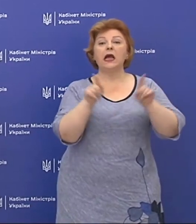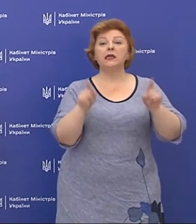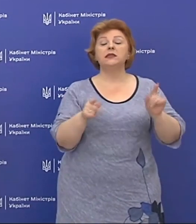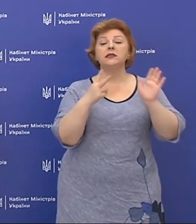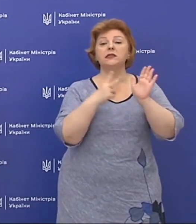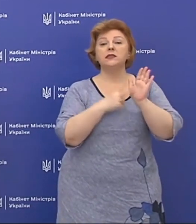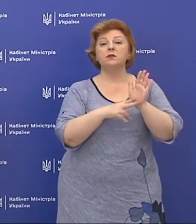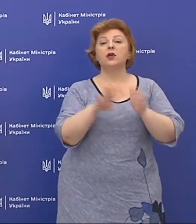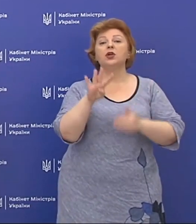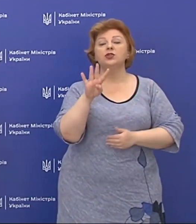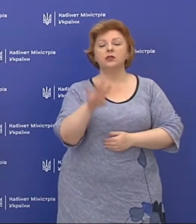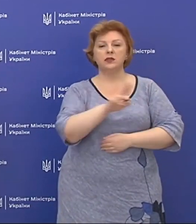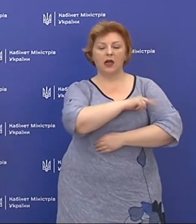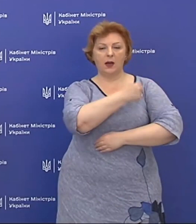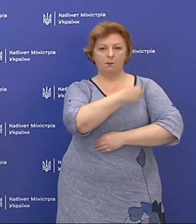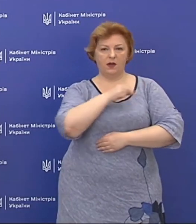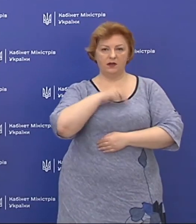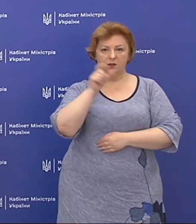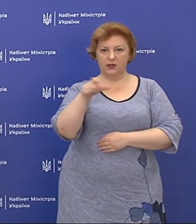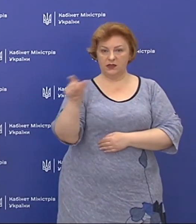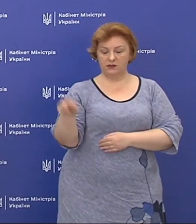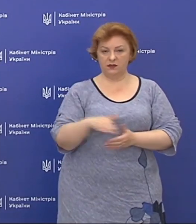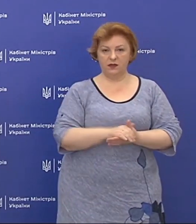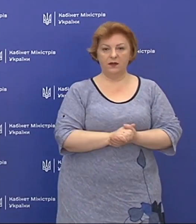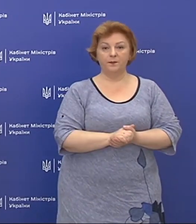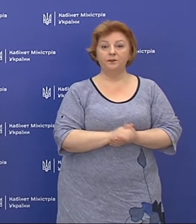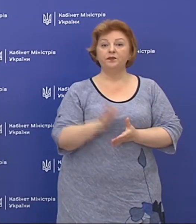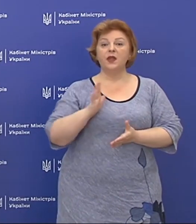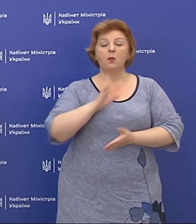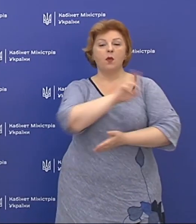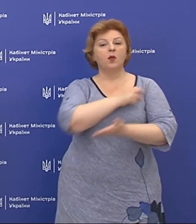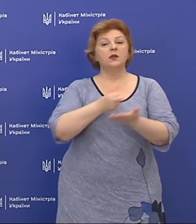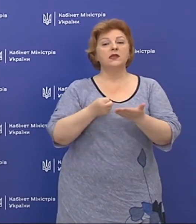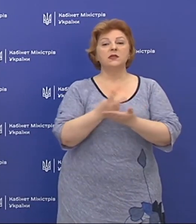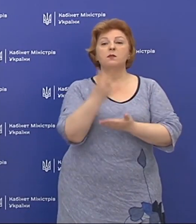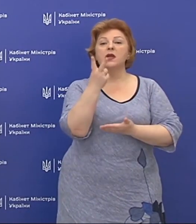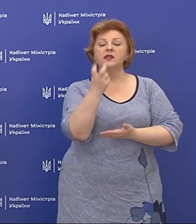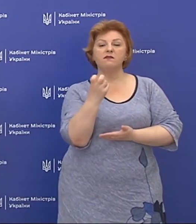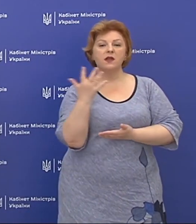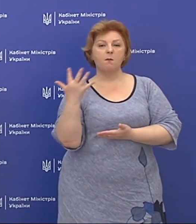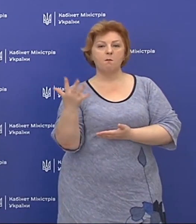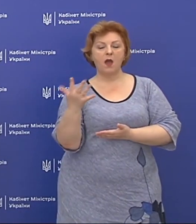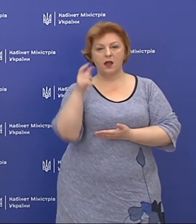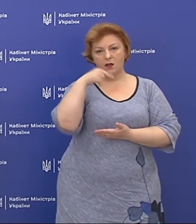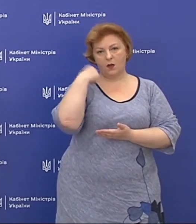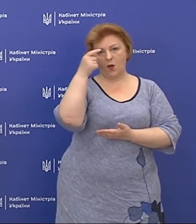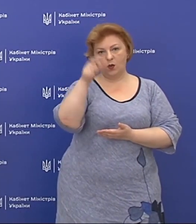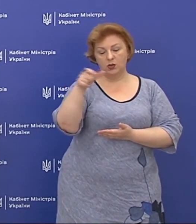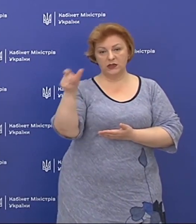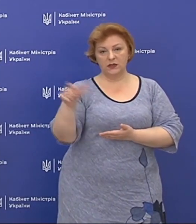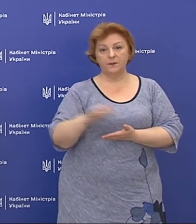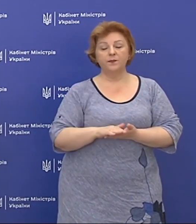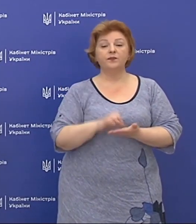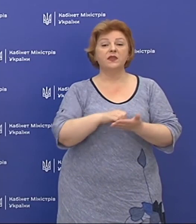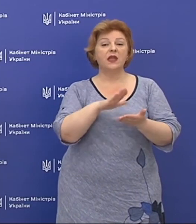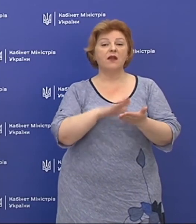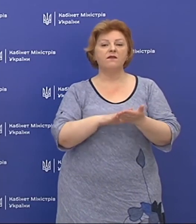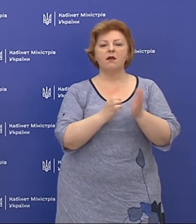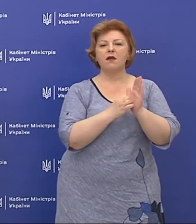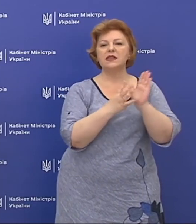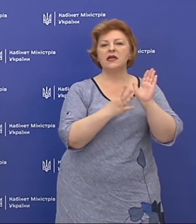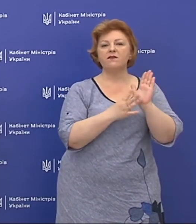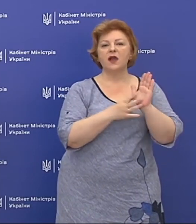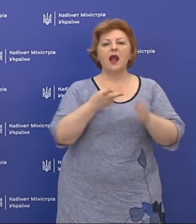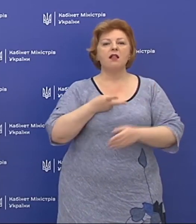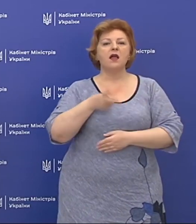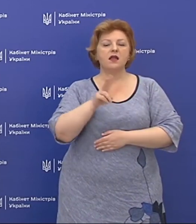74 медпрацівника. Було госпіталізовано 205 осіб, зафіксовано 19